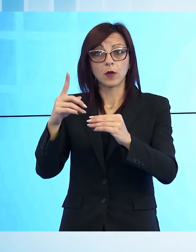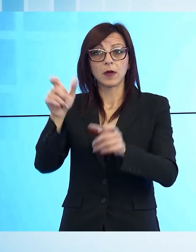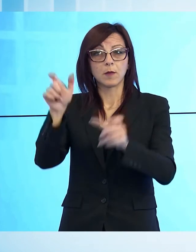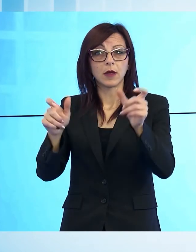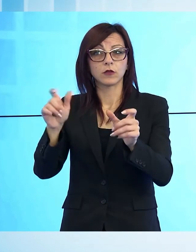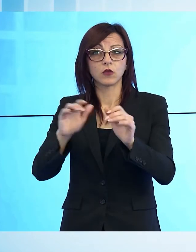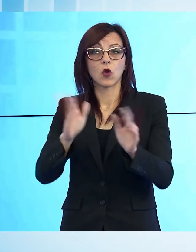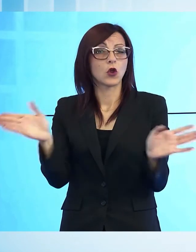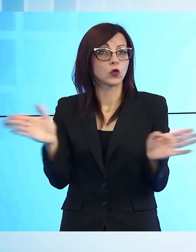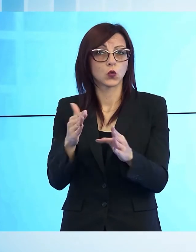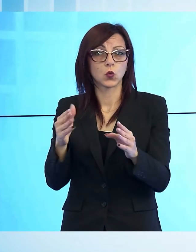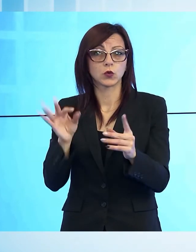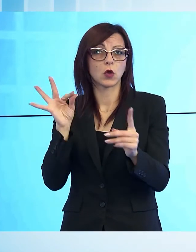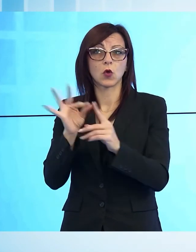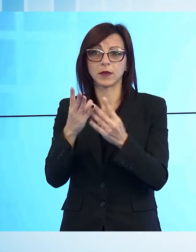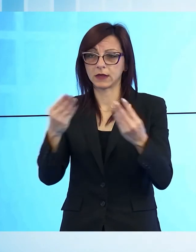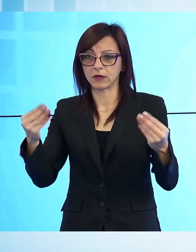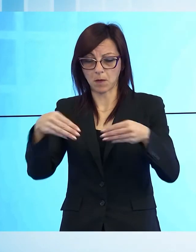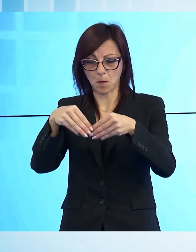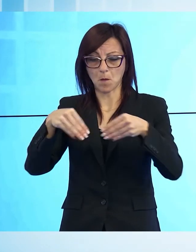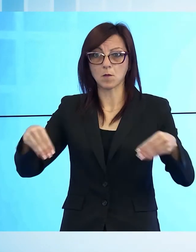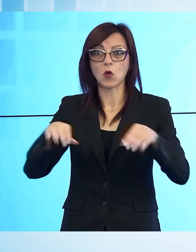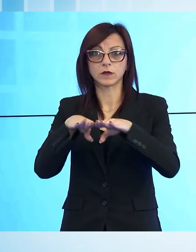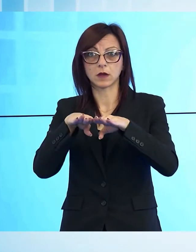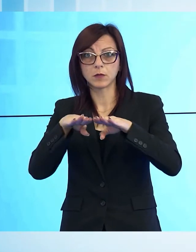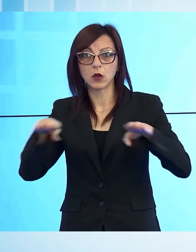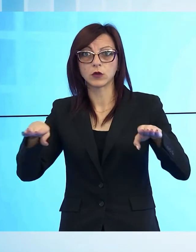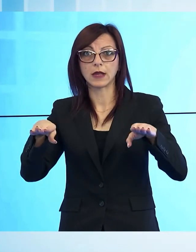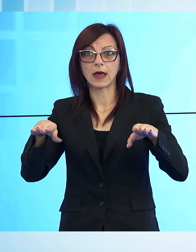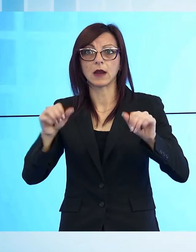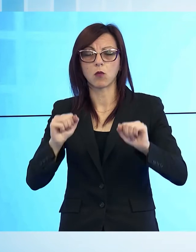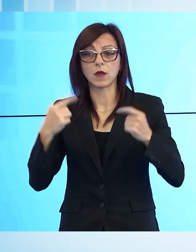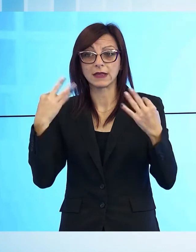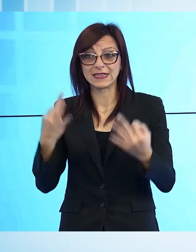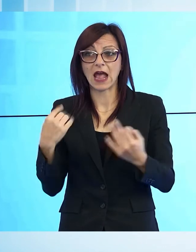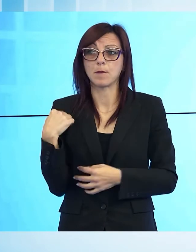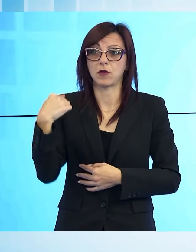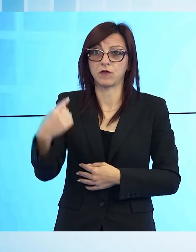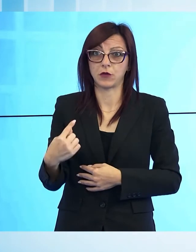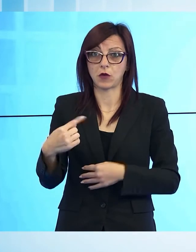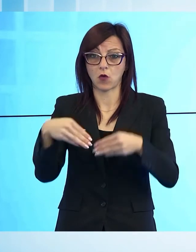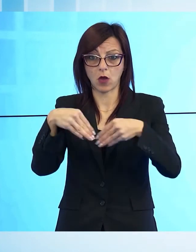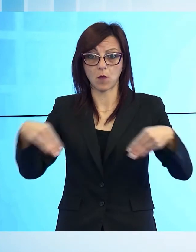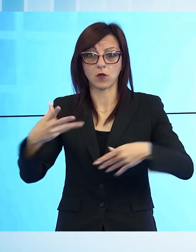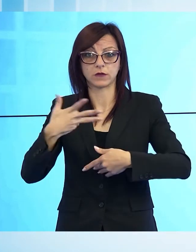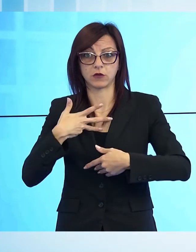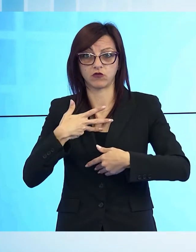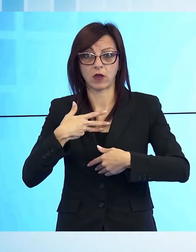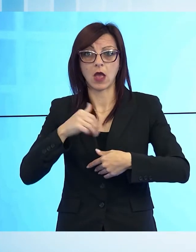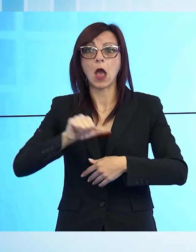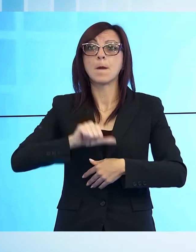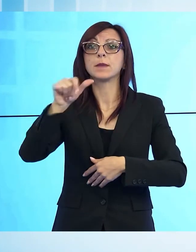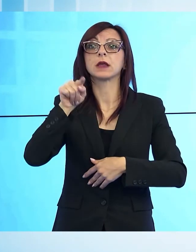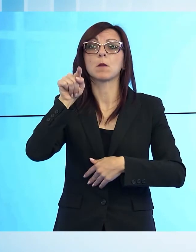plurimo, quindi attività espositive nel piano terreno come da sempre è stata utilizzata e attività in piano primo di vario tipo